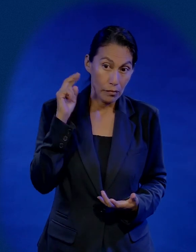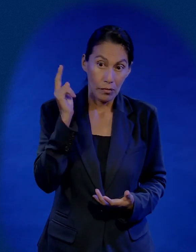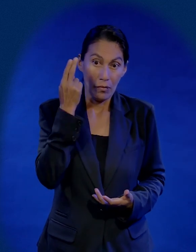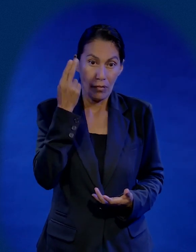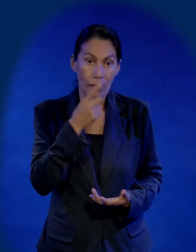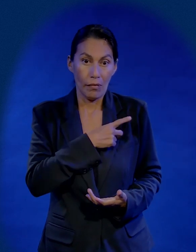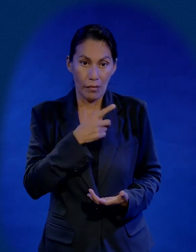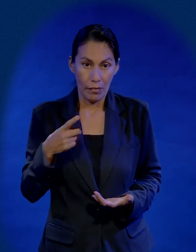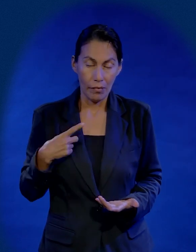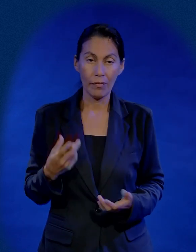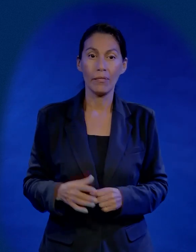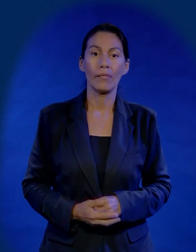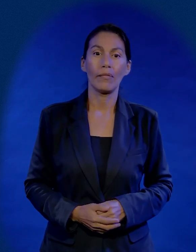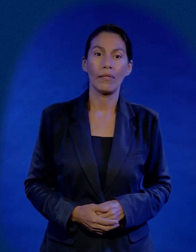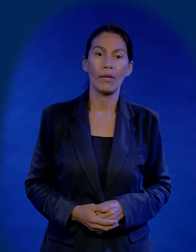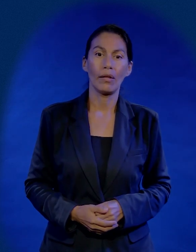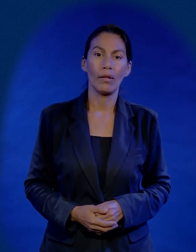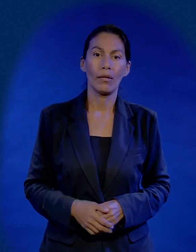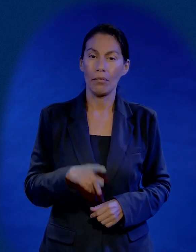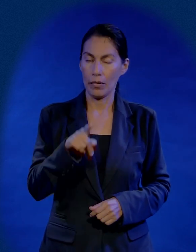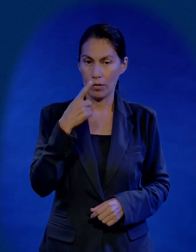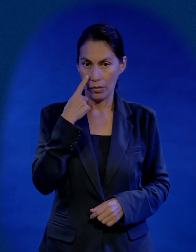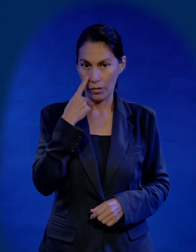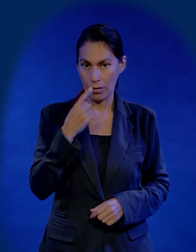ese es el ambiente universitario. universitario, pero le voy a decir una cosa,